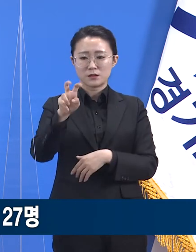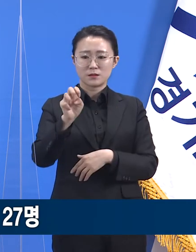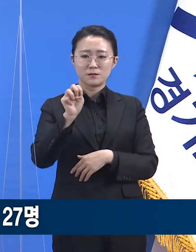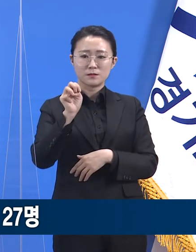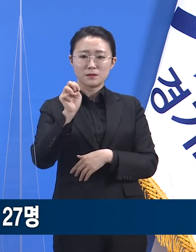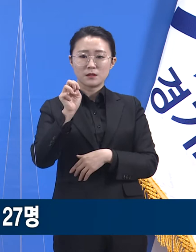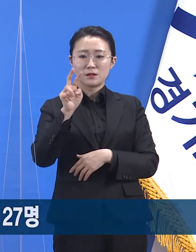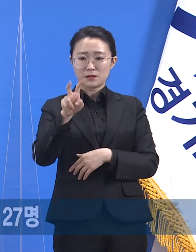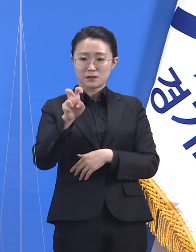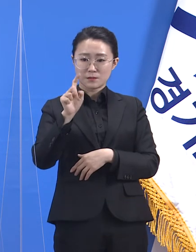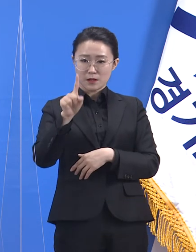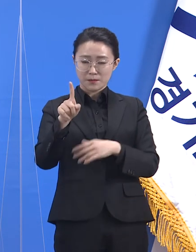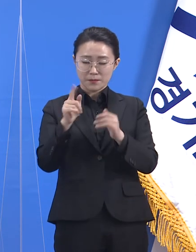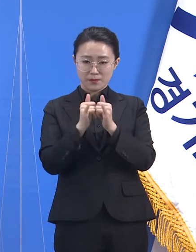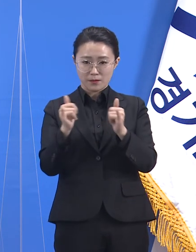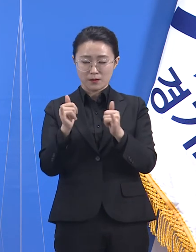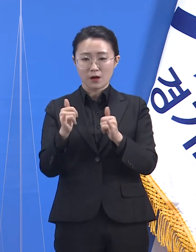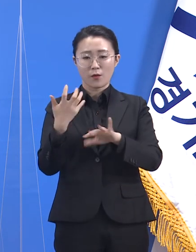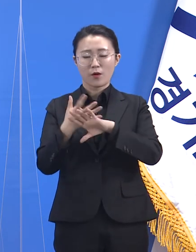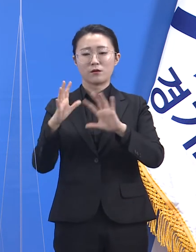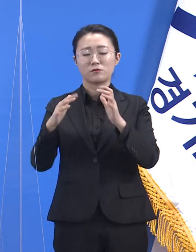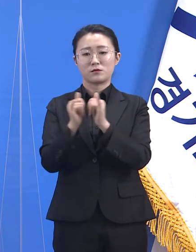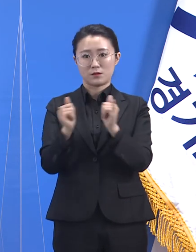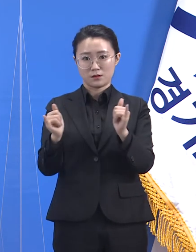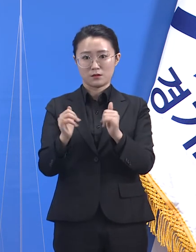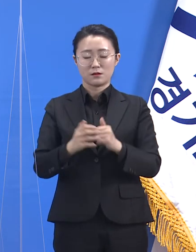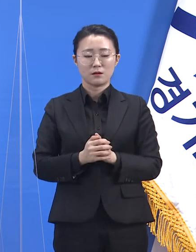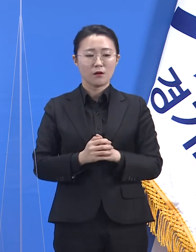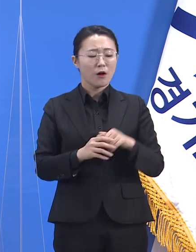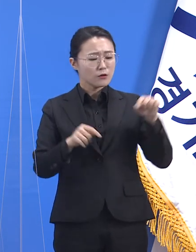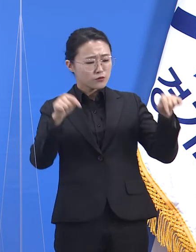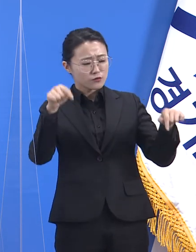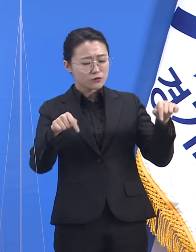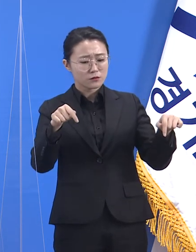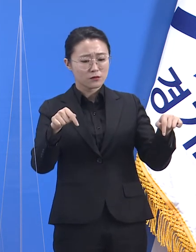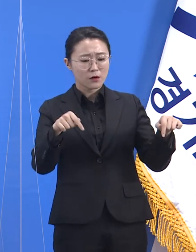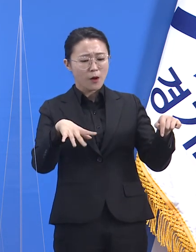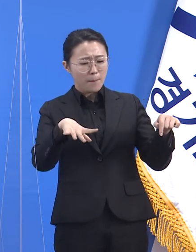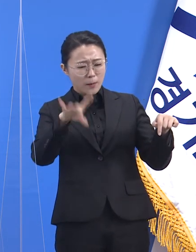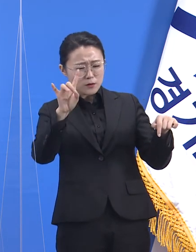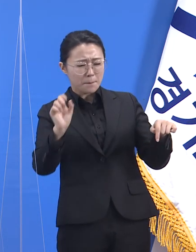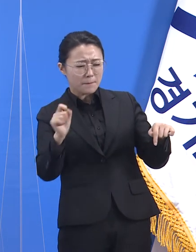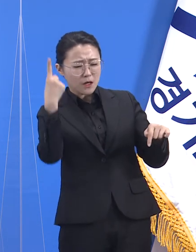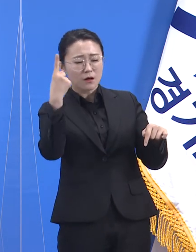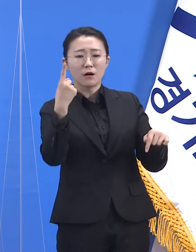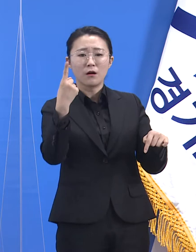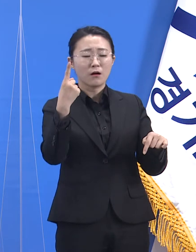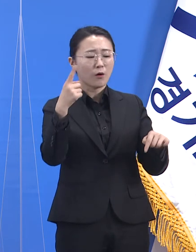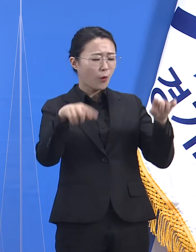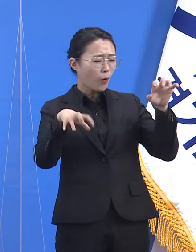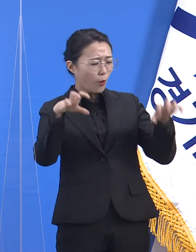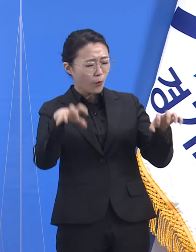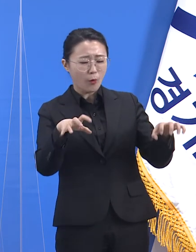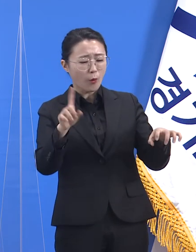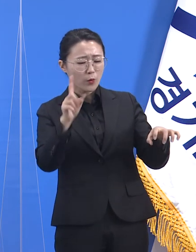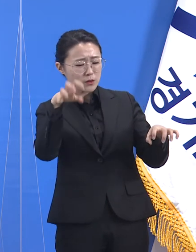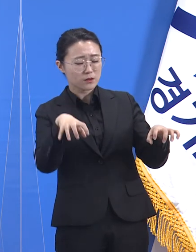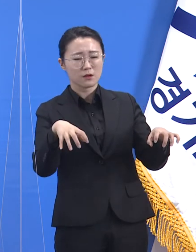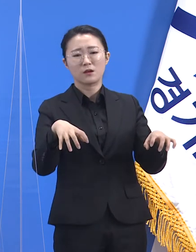두 공간 중 어디가 원발 감염 장소인지는 아직 확실치는 않으며 심층 역학 조사 중입니다.